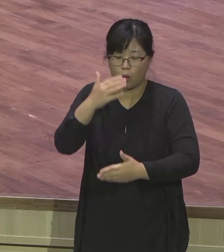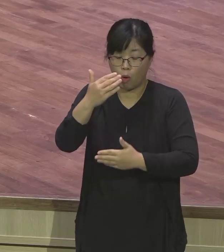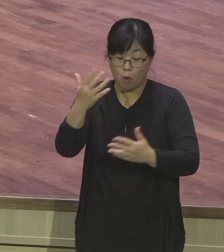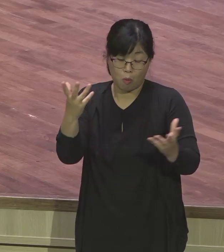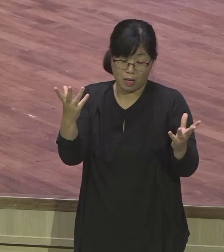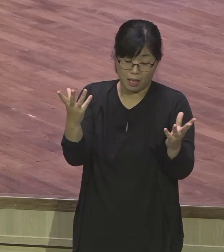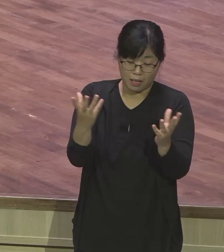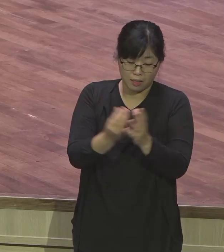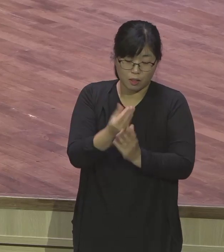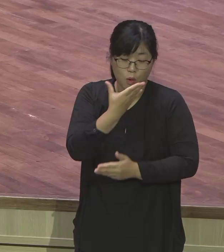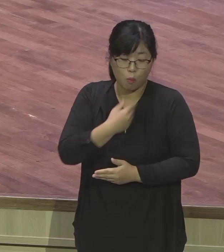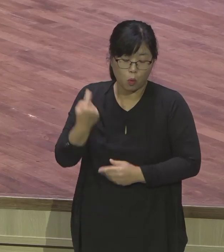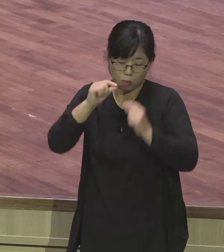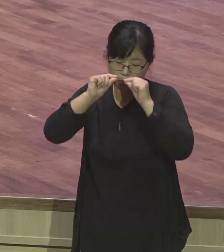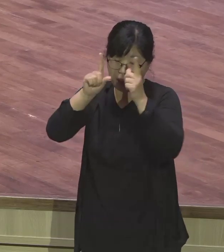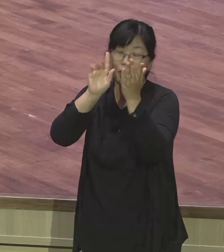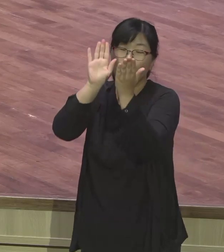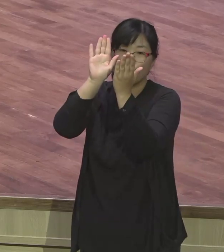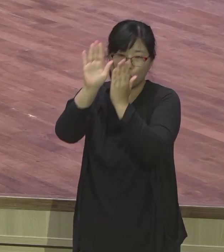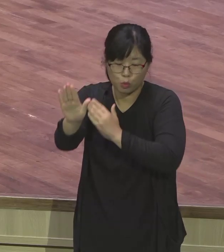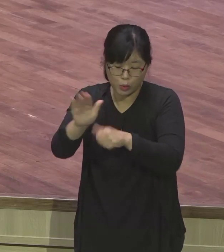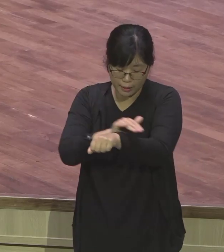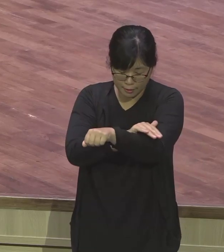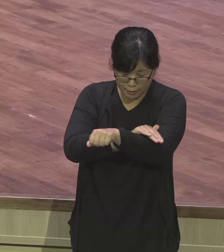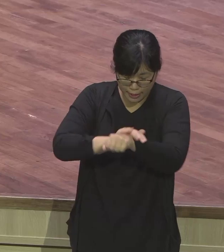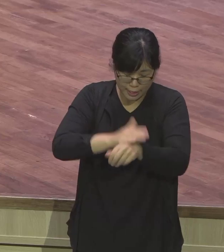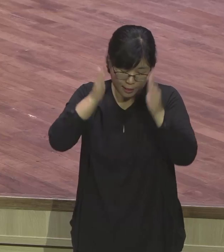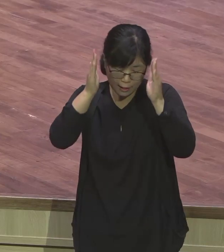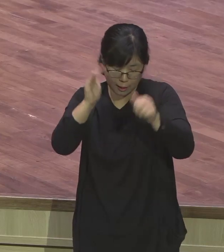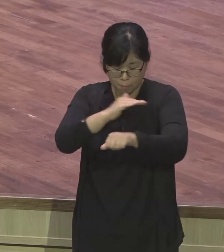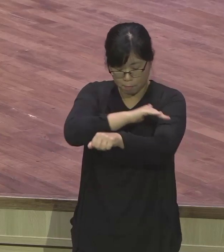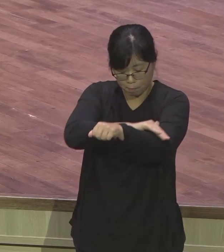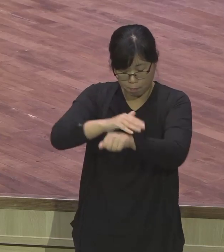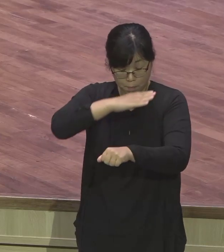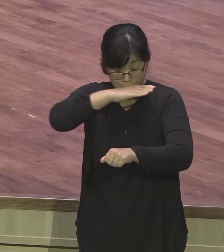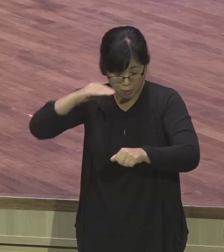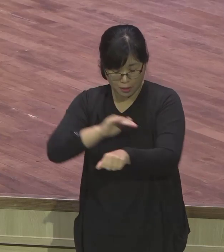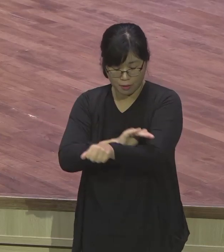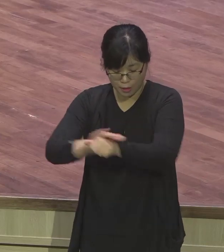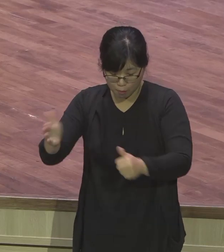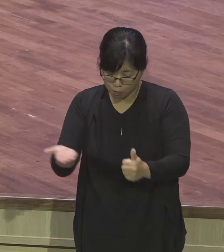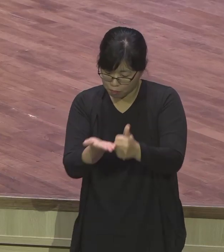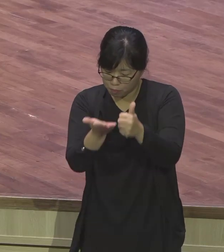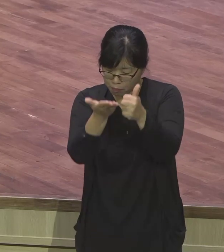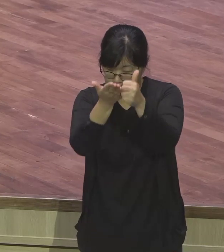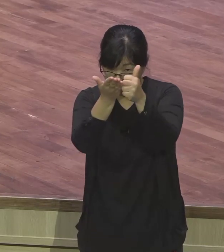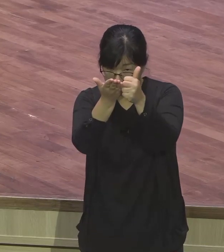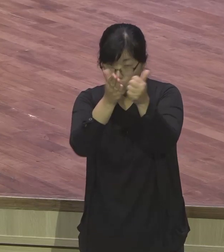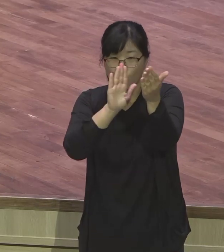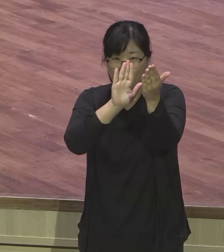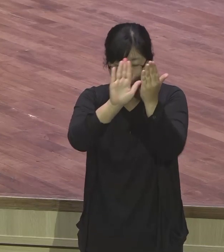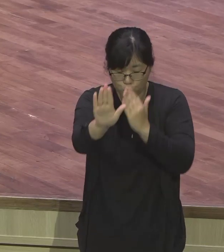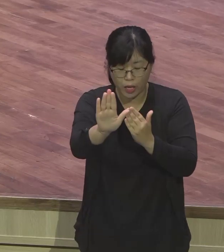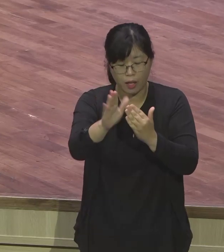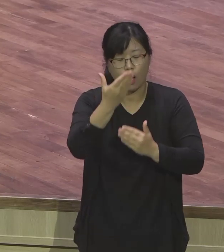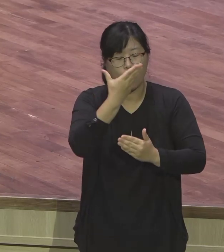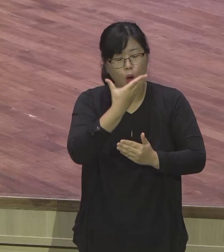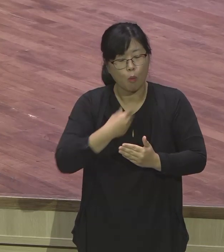세워가는 중심센터입니다. 특별히 보금가재 랩런트들, 엘리트들, 좋은 직장